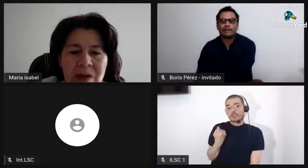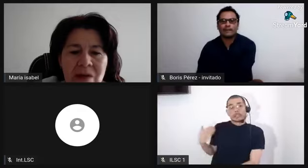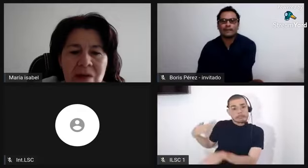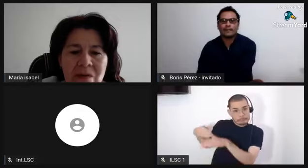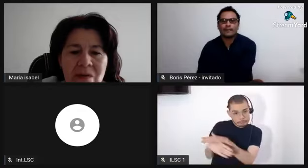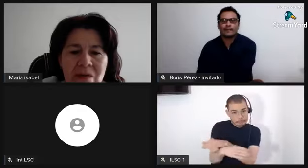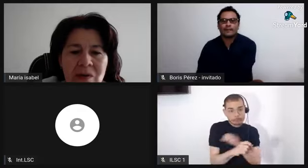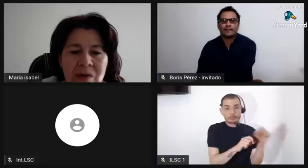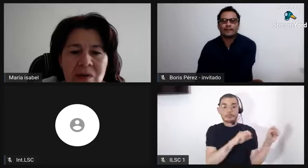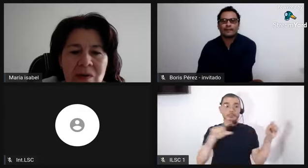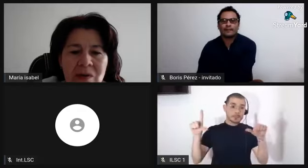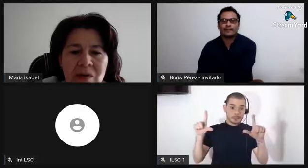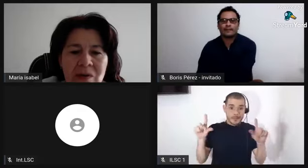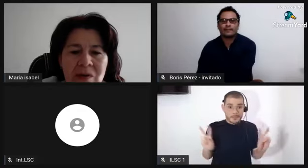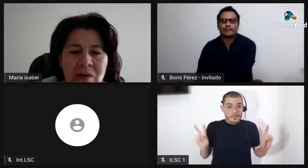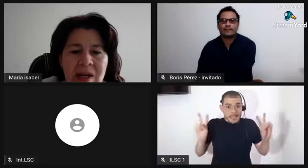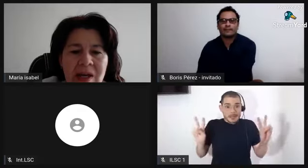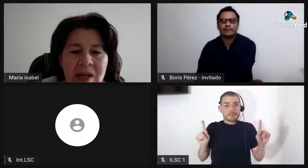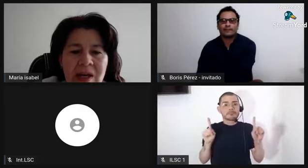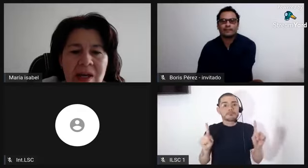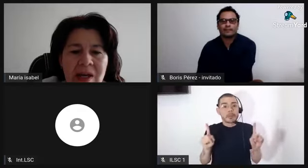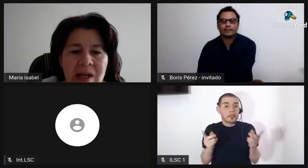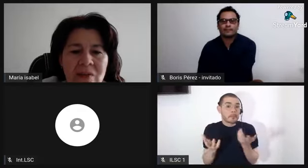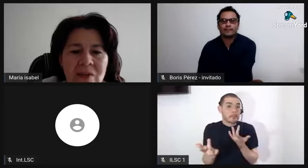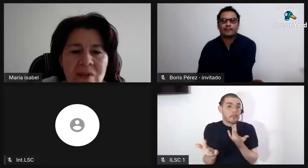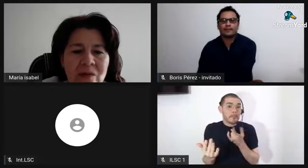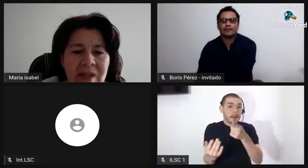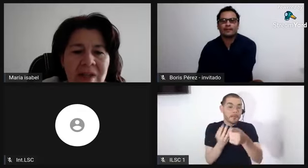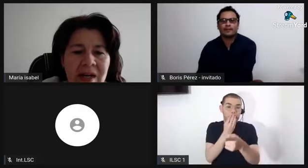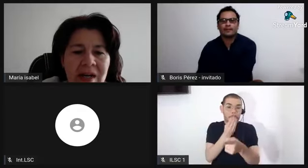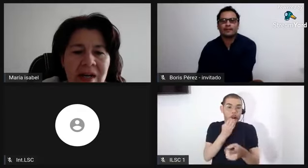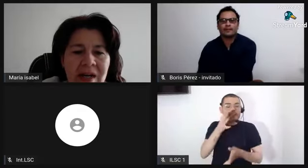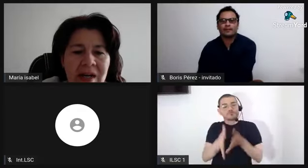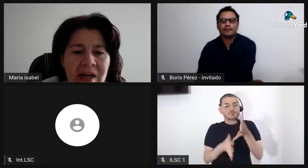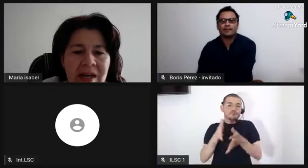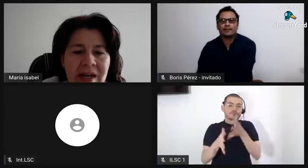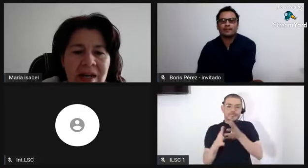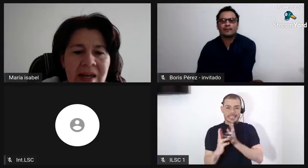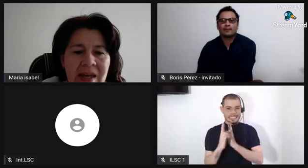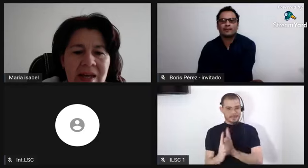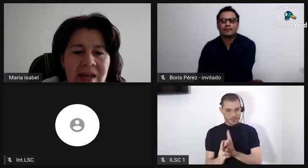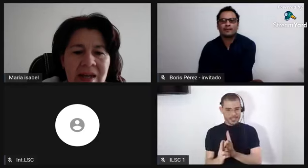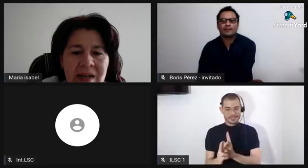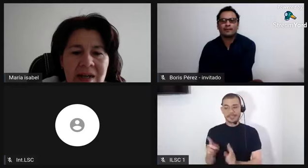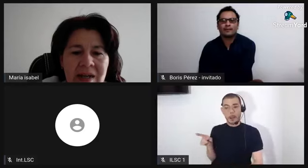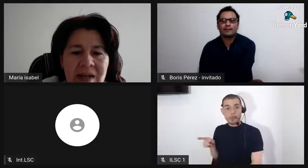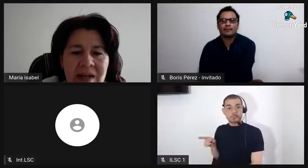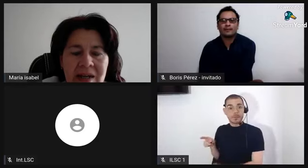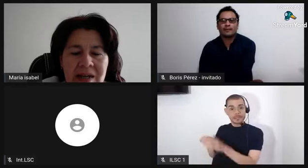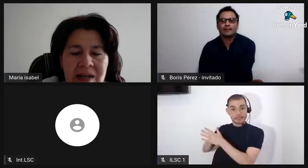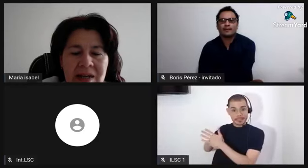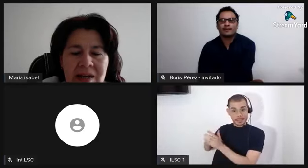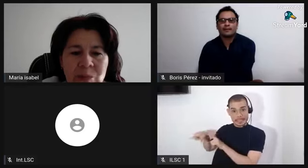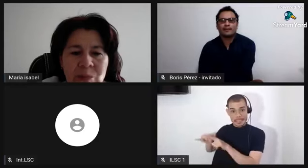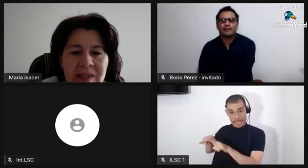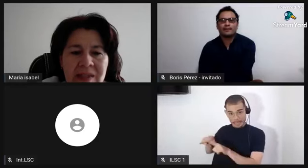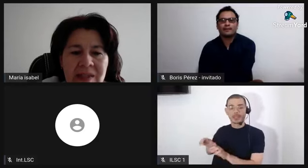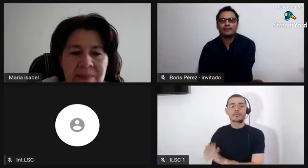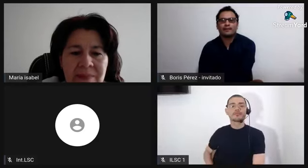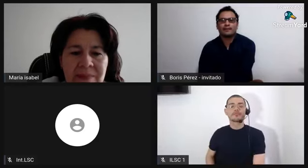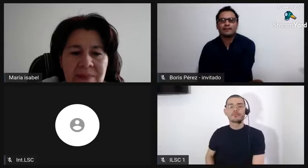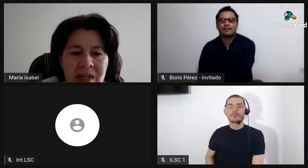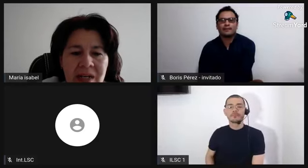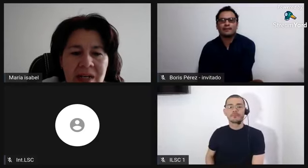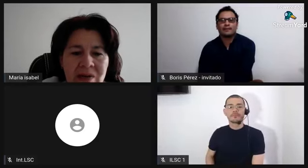vivo, pero pues estamos esperando que Boris terminara de dar la respuesta a una de las preguntas que